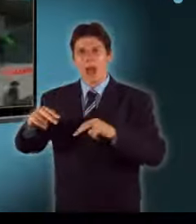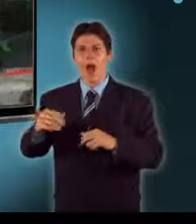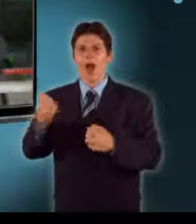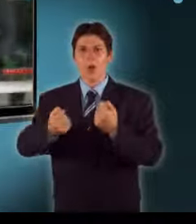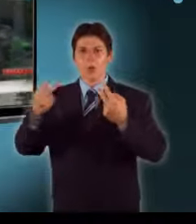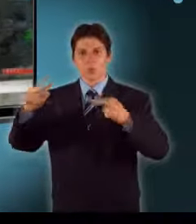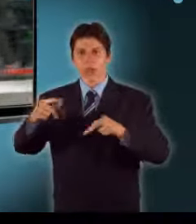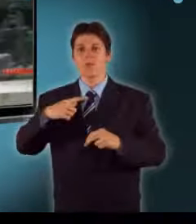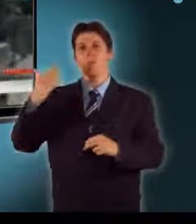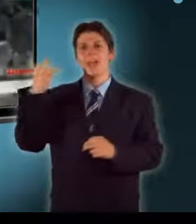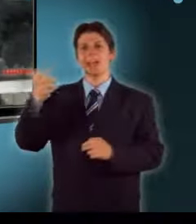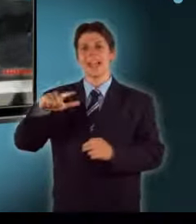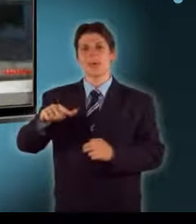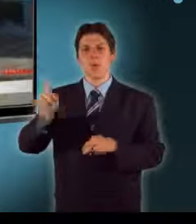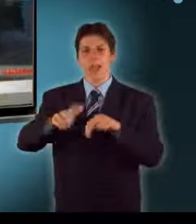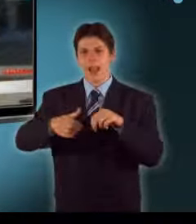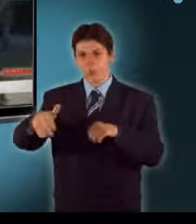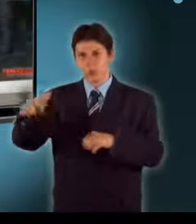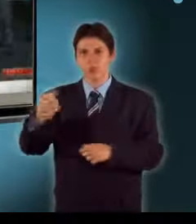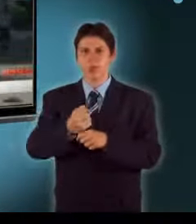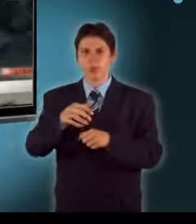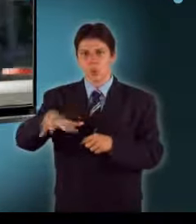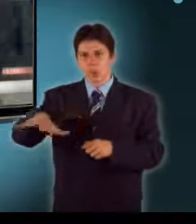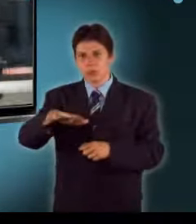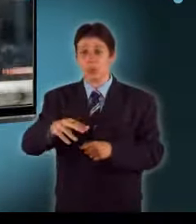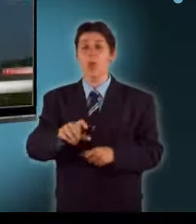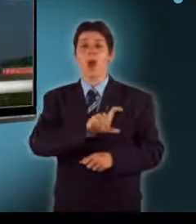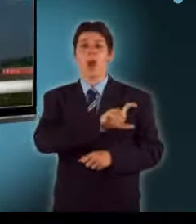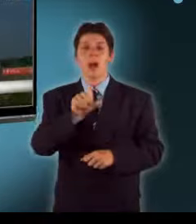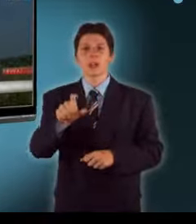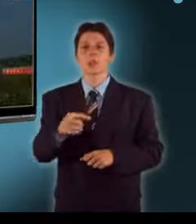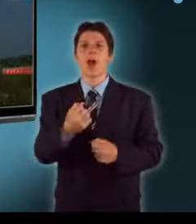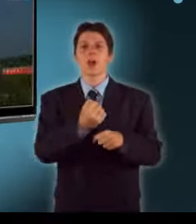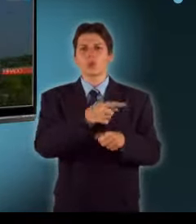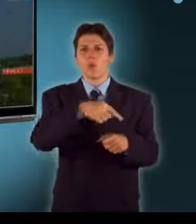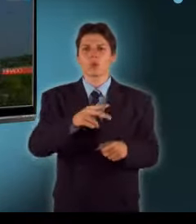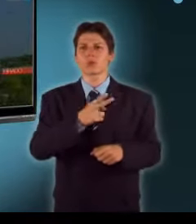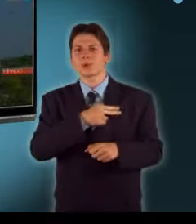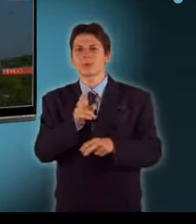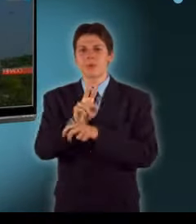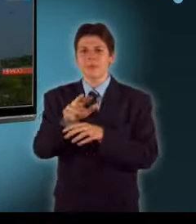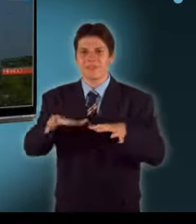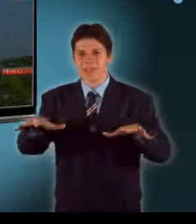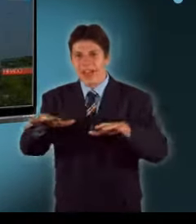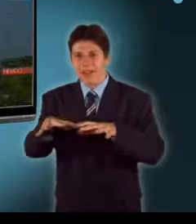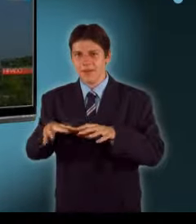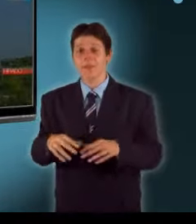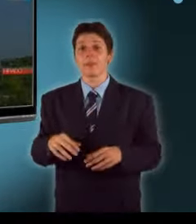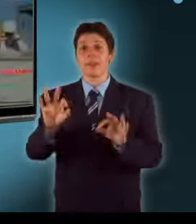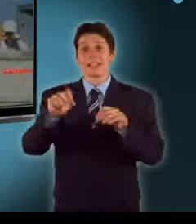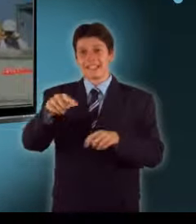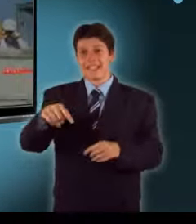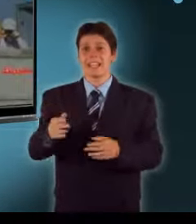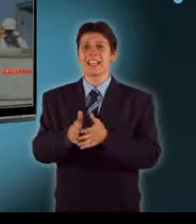dolgozókat, akik azóta ellenőrzésük alatt tartják a telepet. A cég csődvédelmet kért, és további több mint 2600